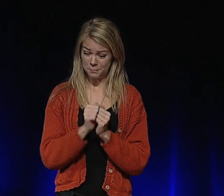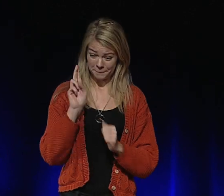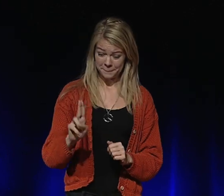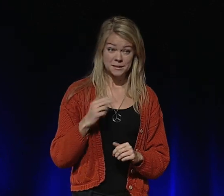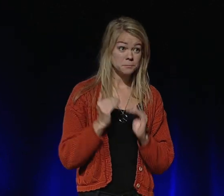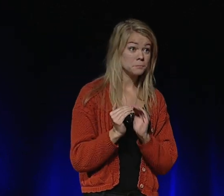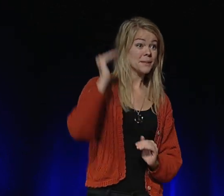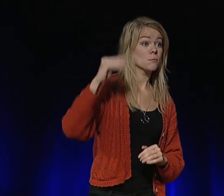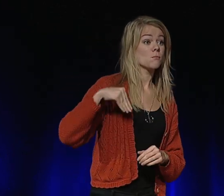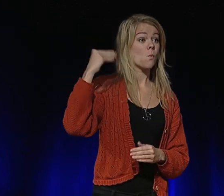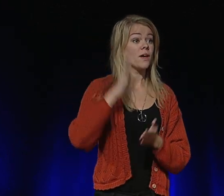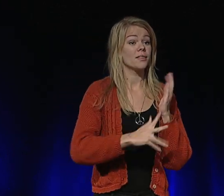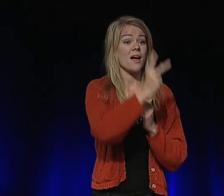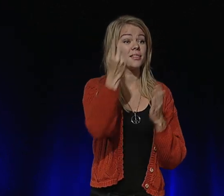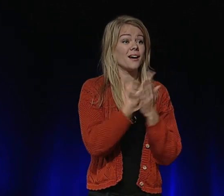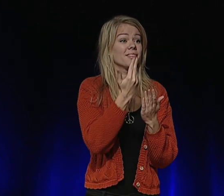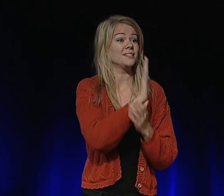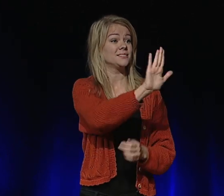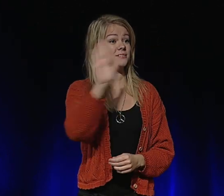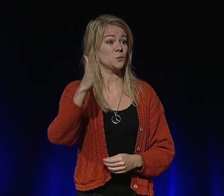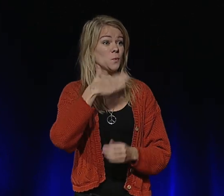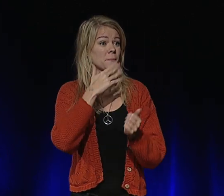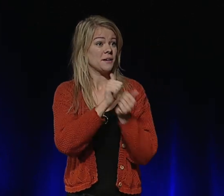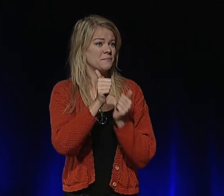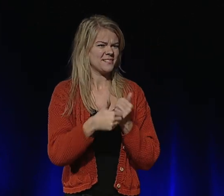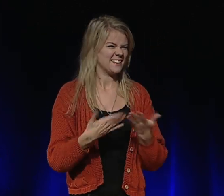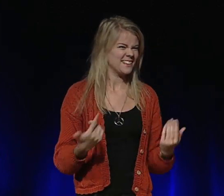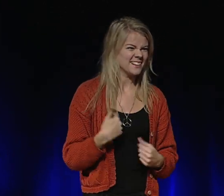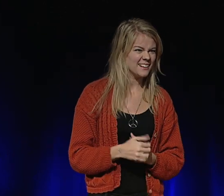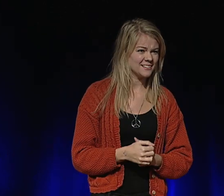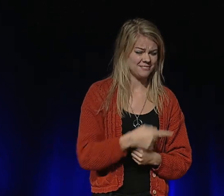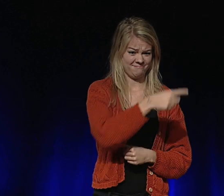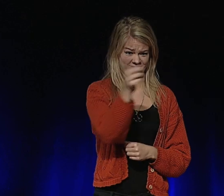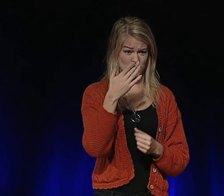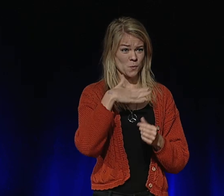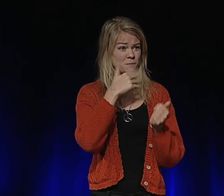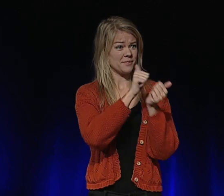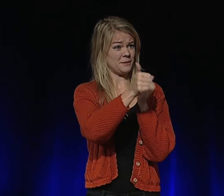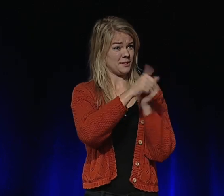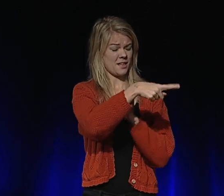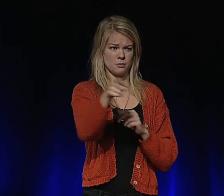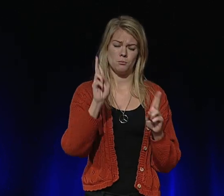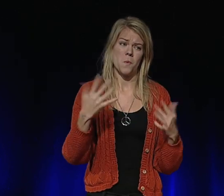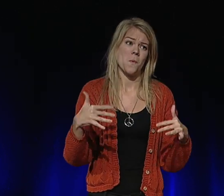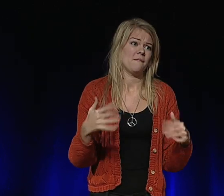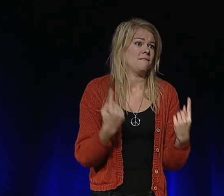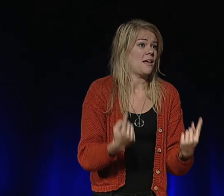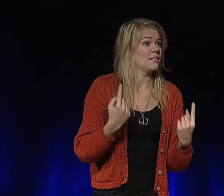Trots att jag inte var modigare än någon av de andra ländernas ungdomsdelegater. Som också höll